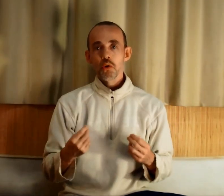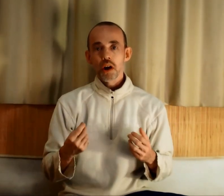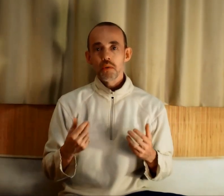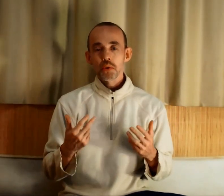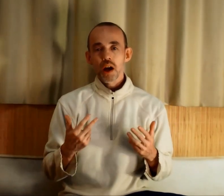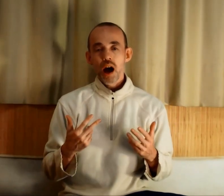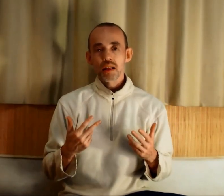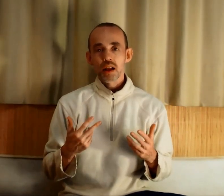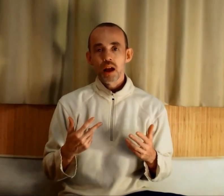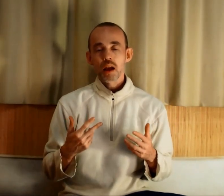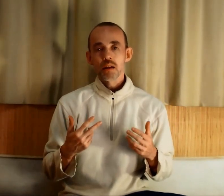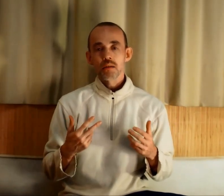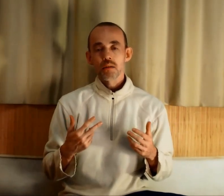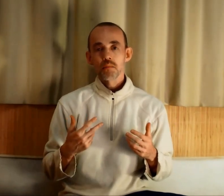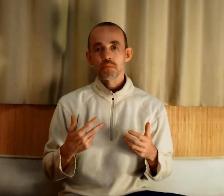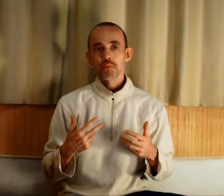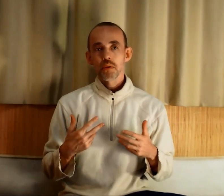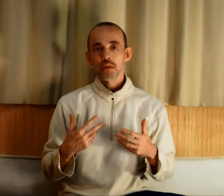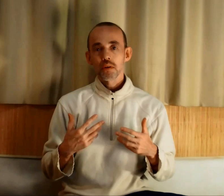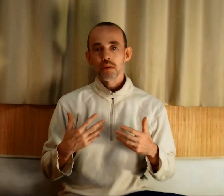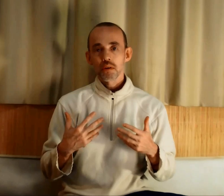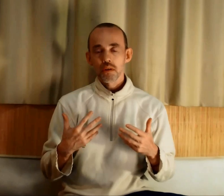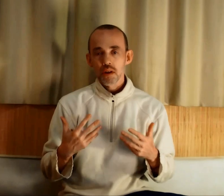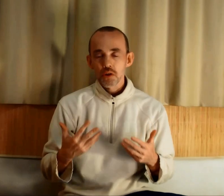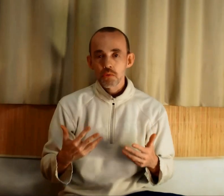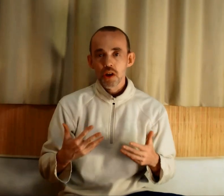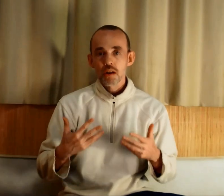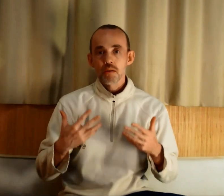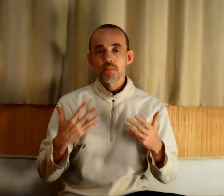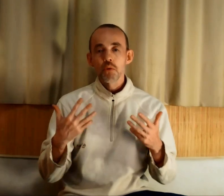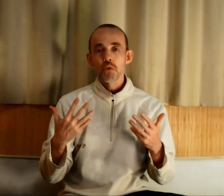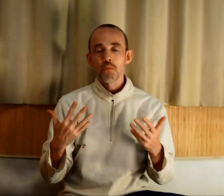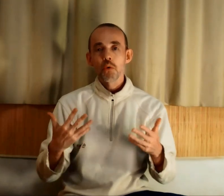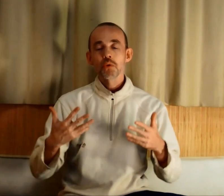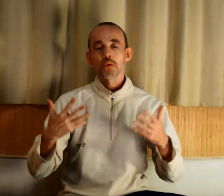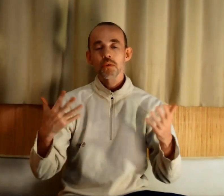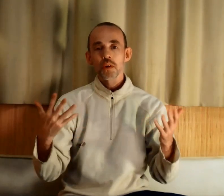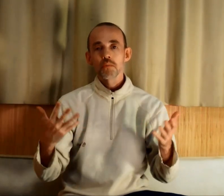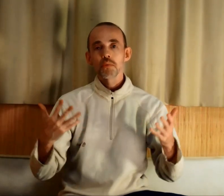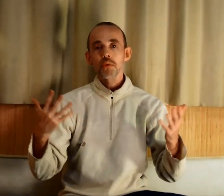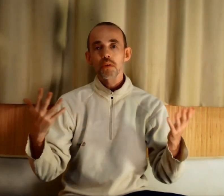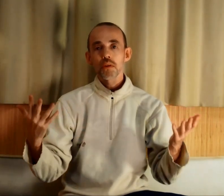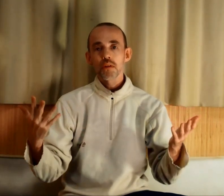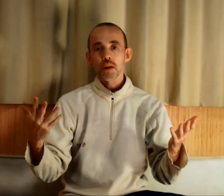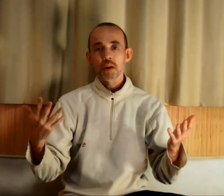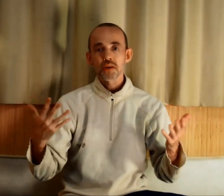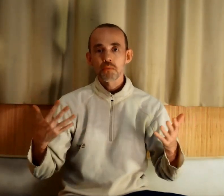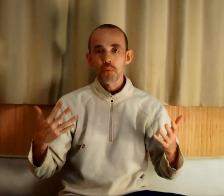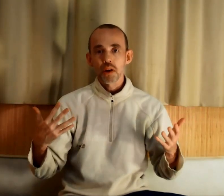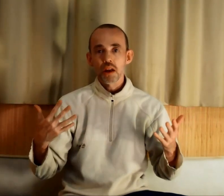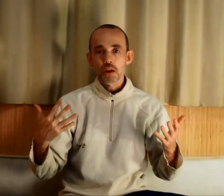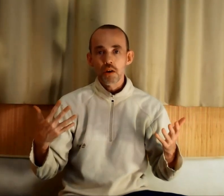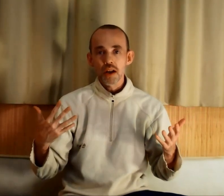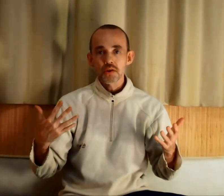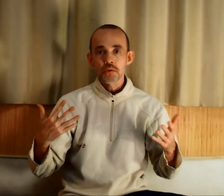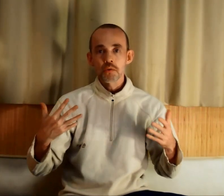honorez votre attrait pour les objets, pour le monde, pour les personnes, pour les relations,